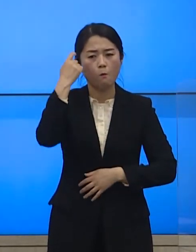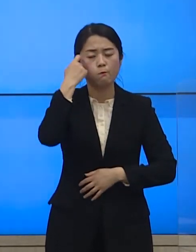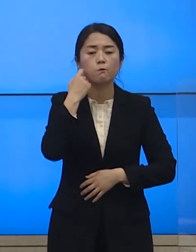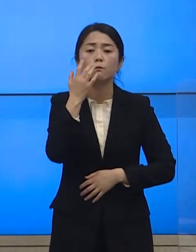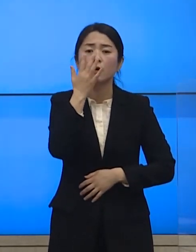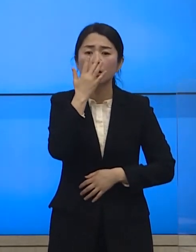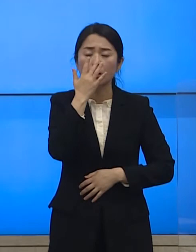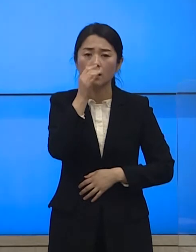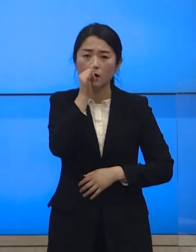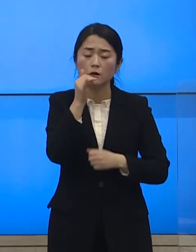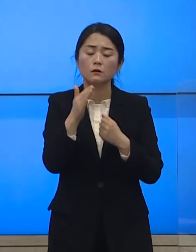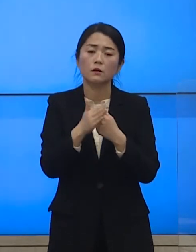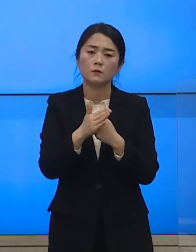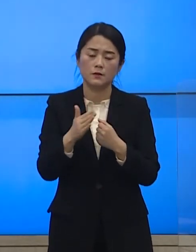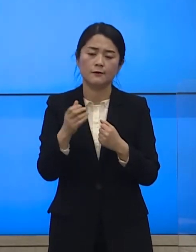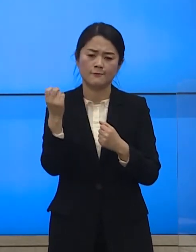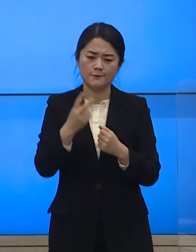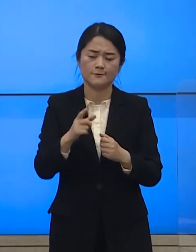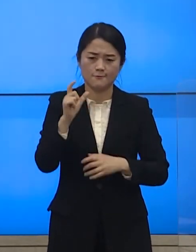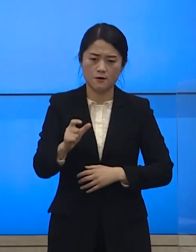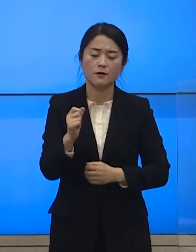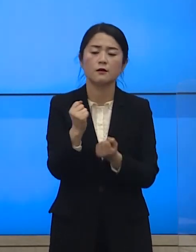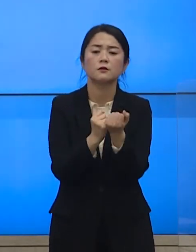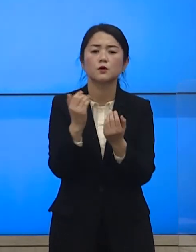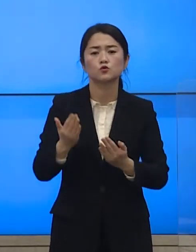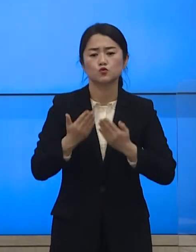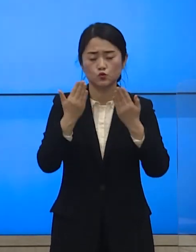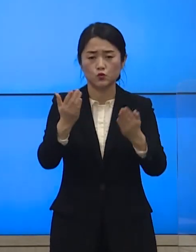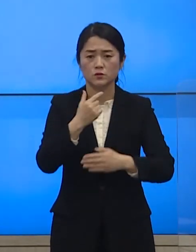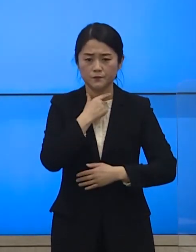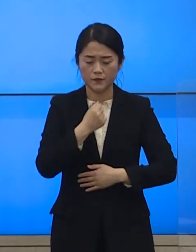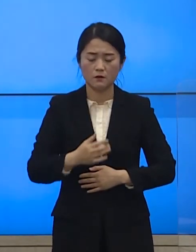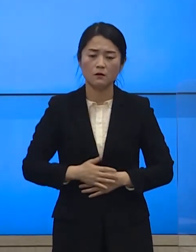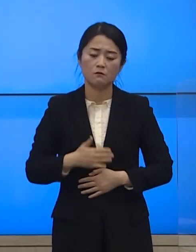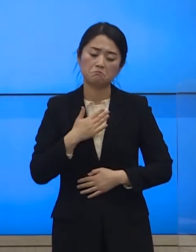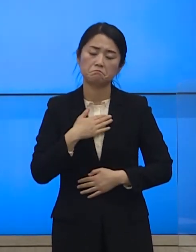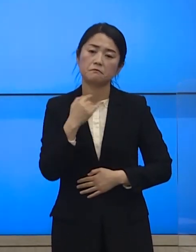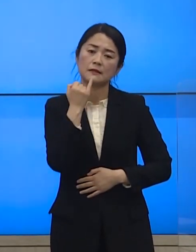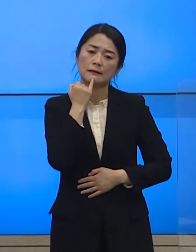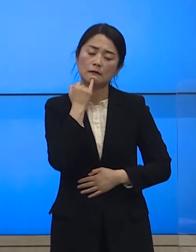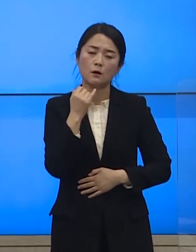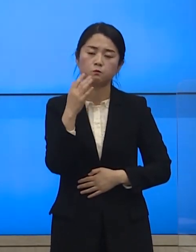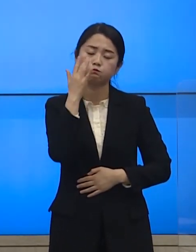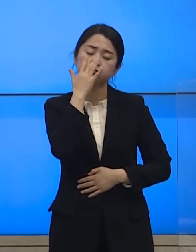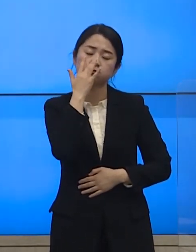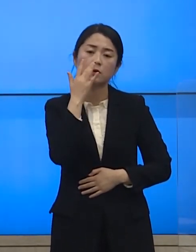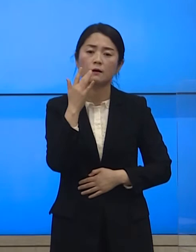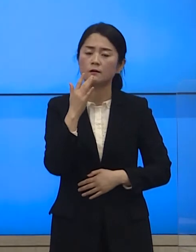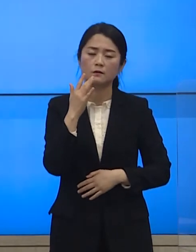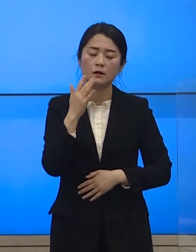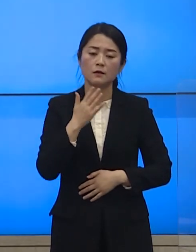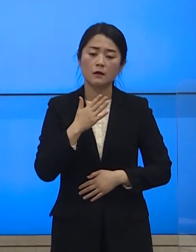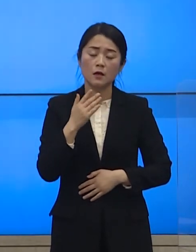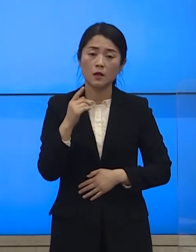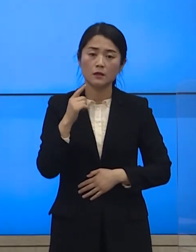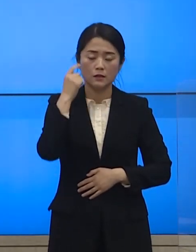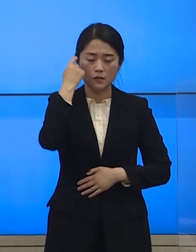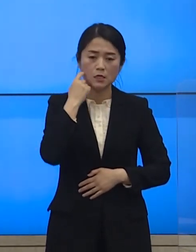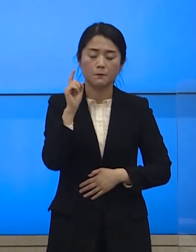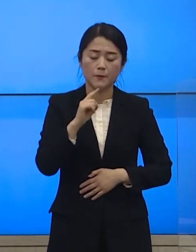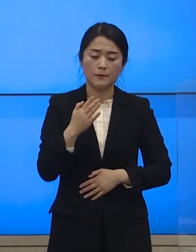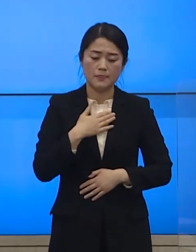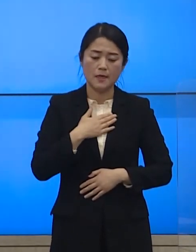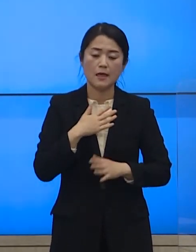한번 강조드리겠습니다 나 하나쯤 괜찮다는 인식이 나와 내 가족 그리고 이웃의